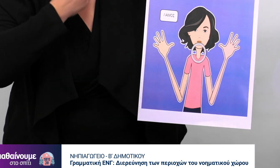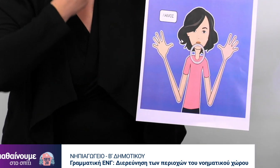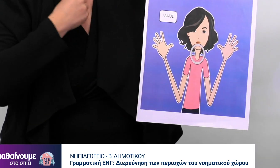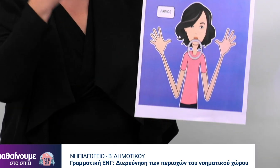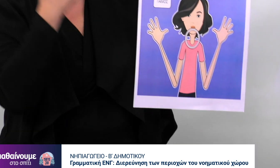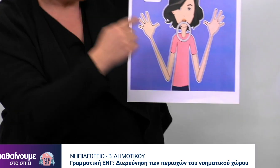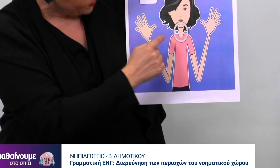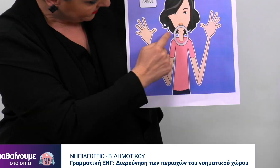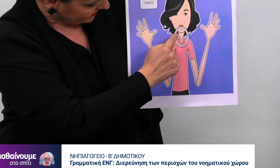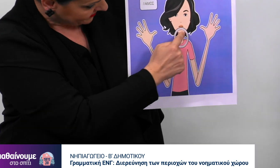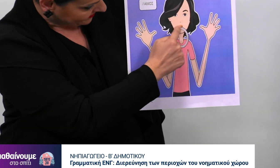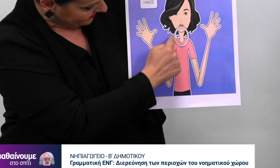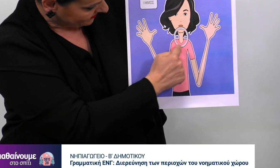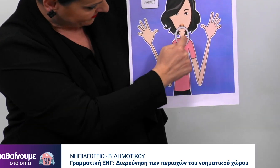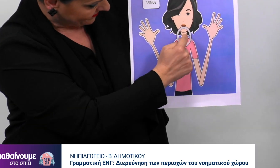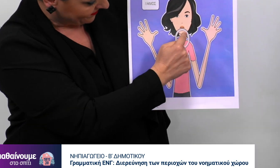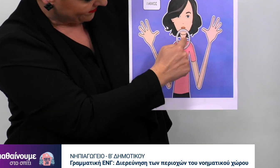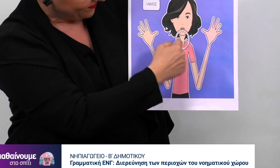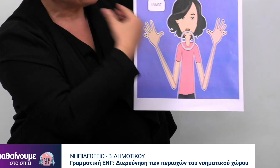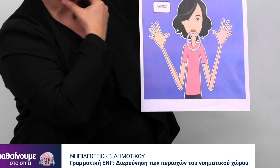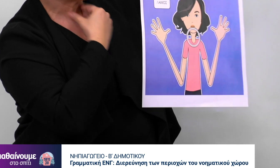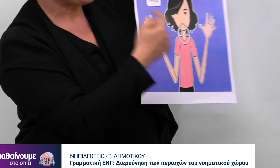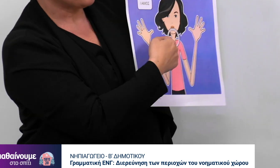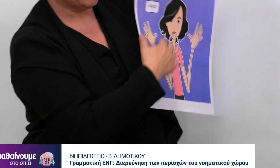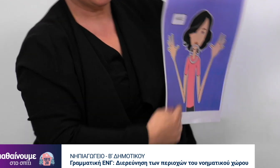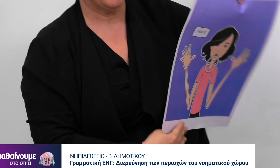Δείχνουμε το λαιμό. Βλέπετε. Λαιμός.